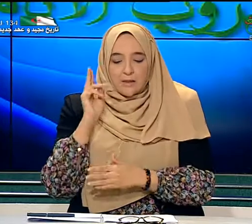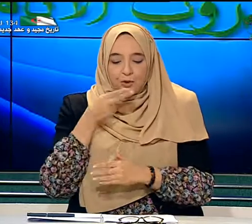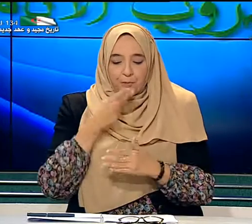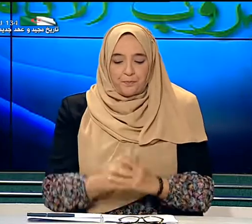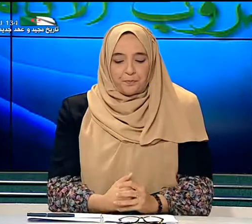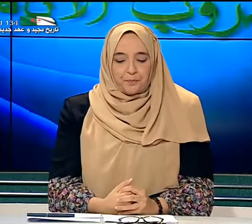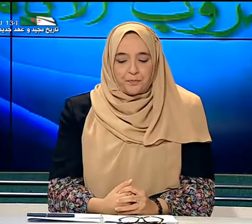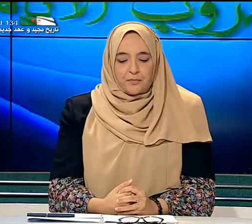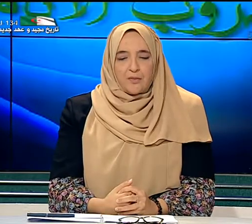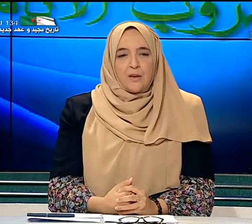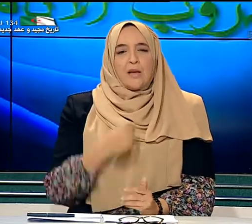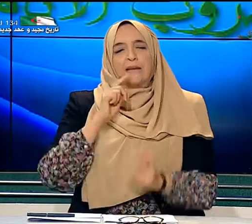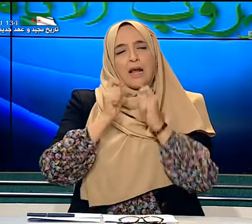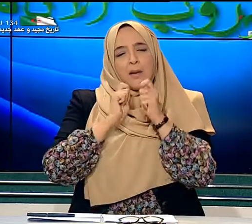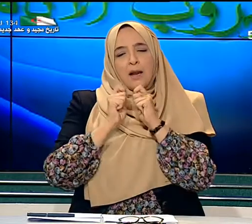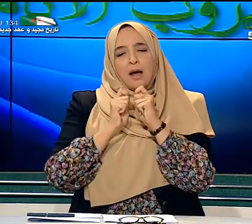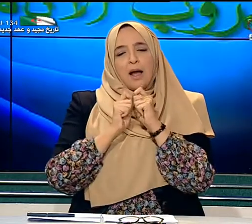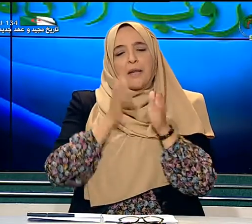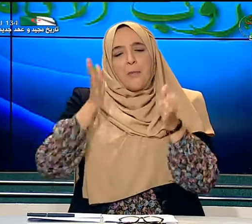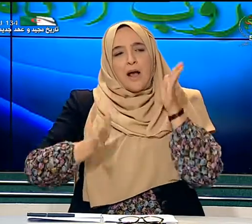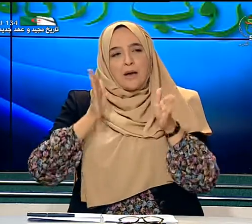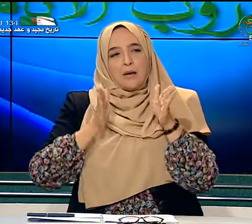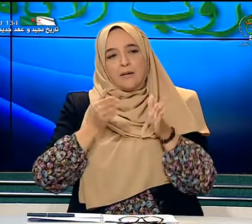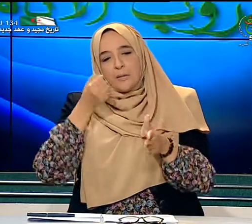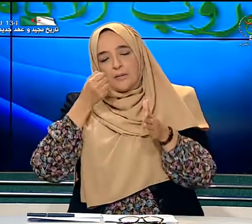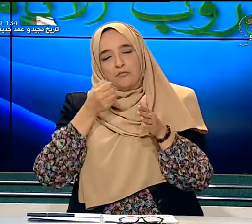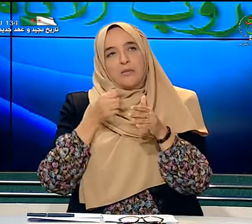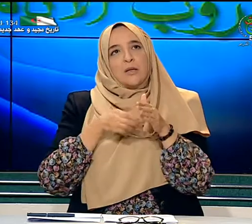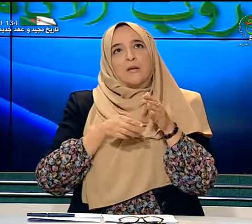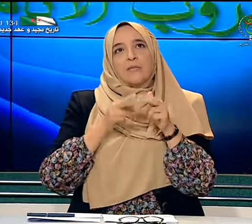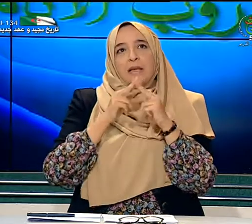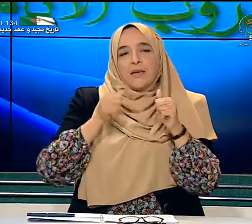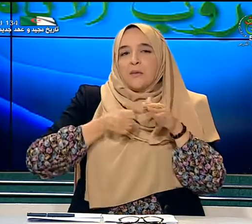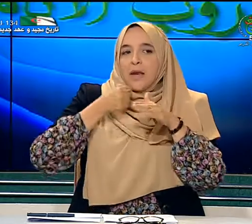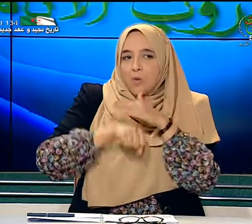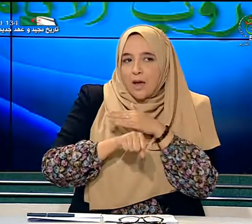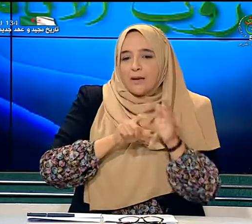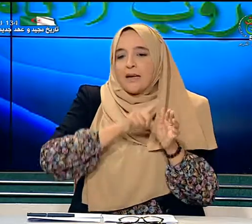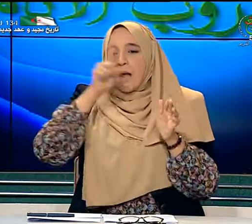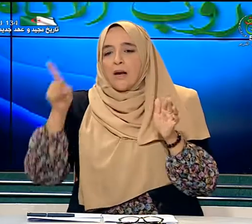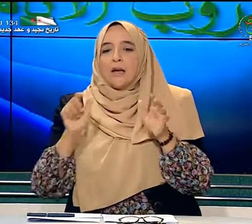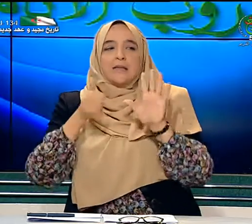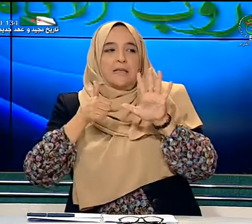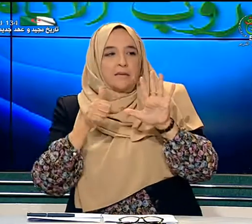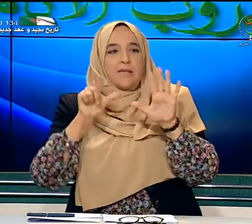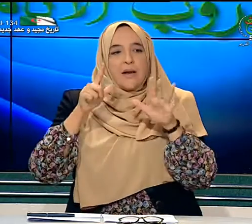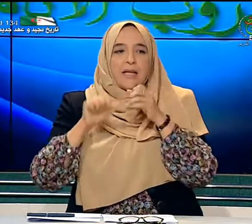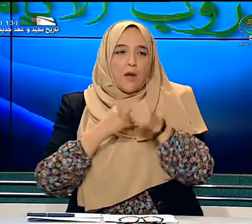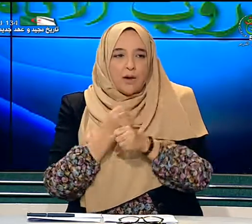الصم تكلمنا عن المرحلة بداية من الولادة إلى مرحلة ست سبع سنوات